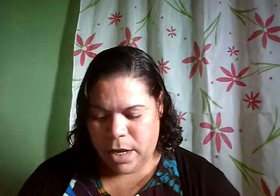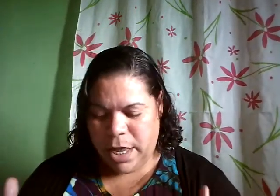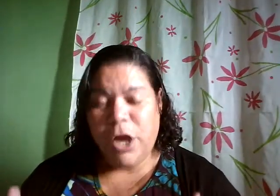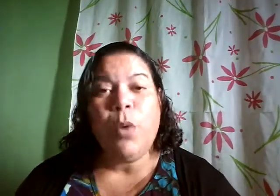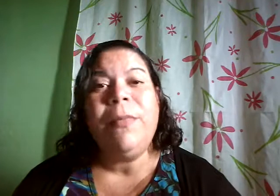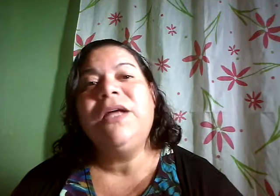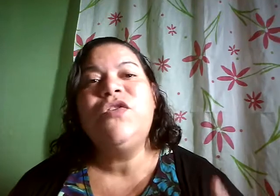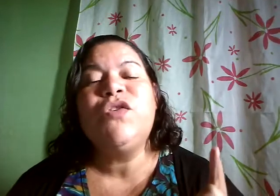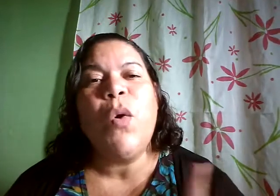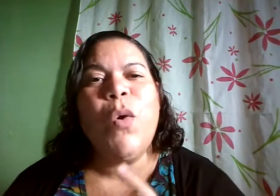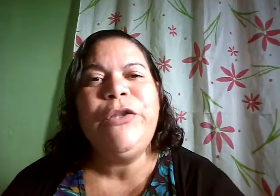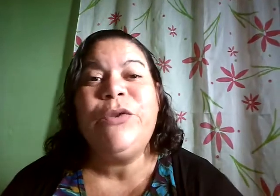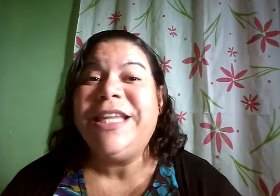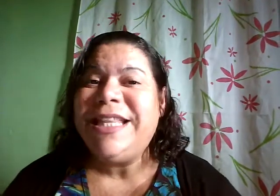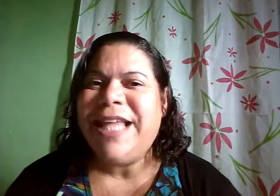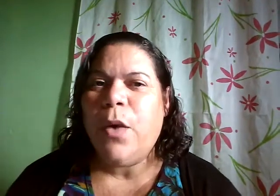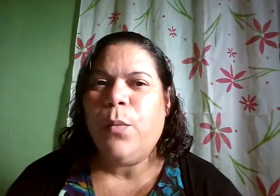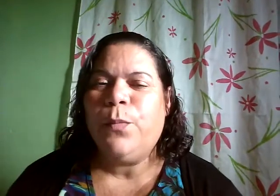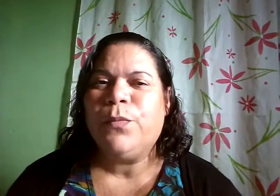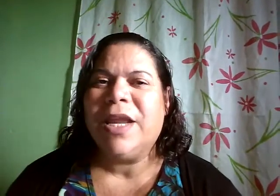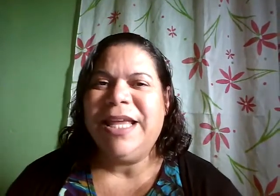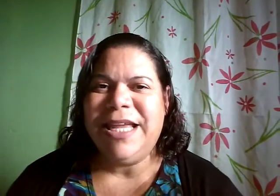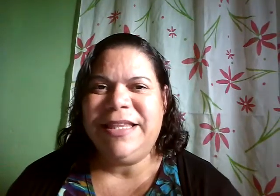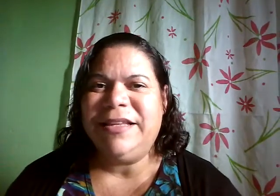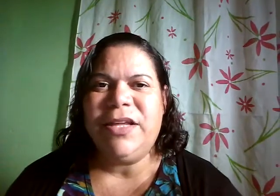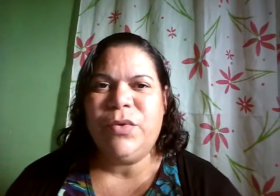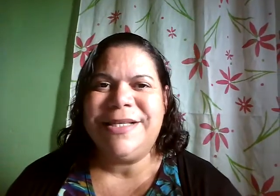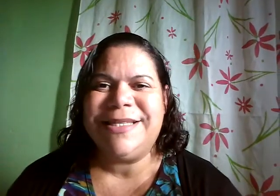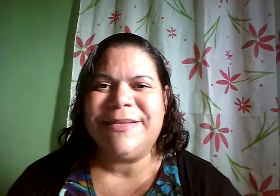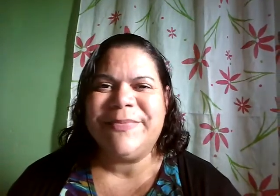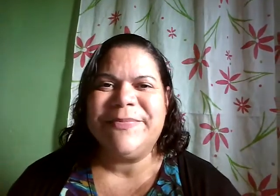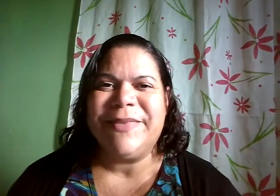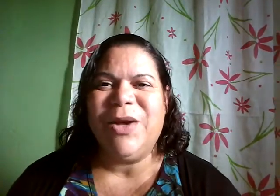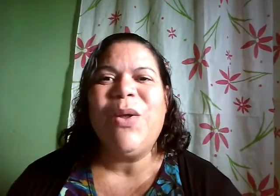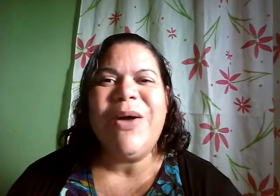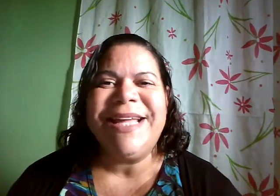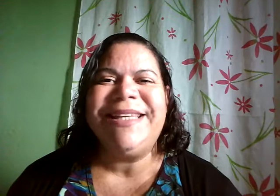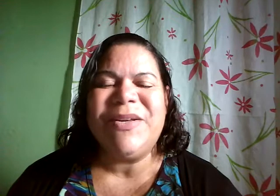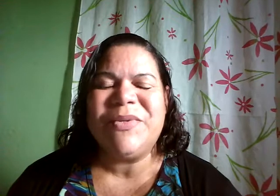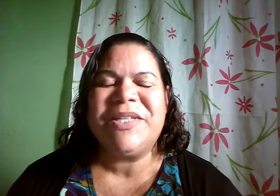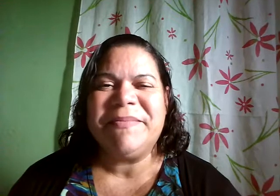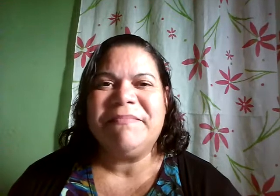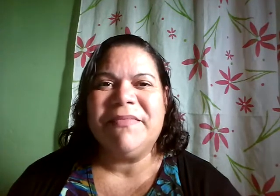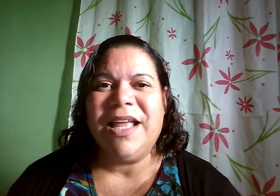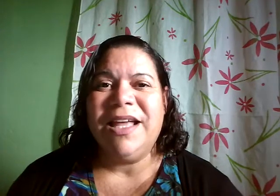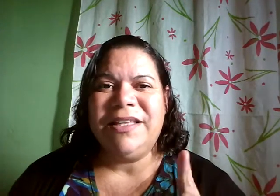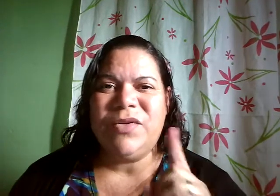Em Romanos 8, 31 e 32. Glória a Deus. Deus